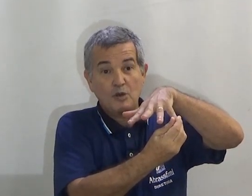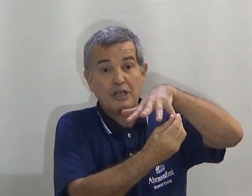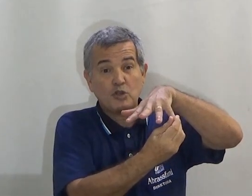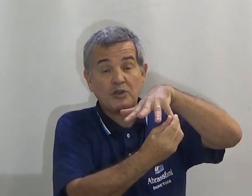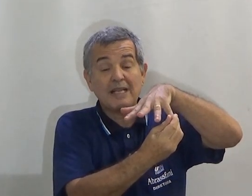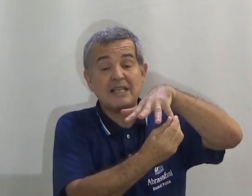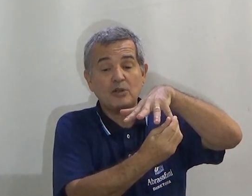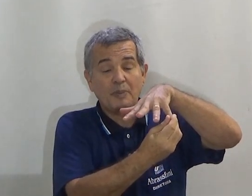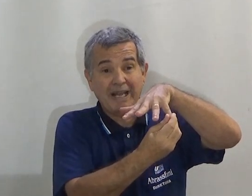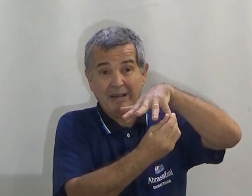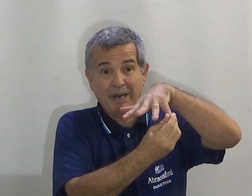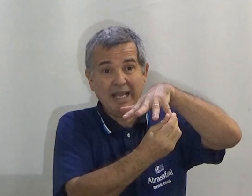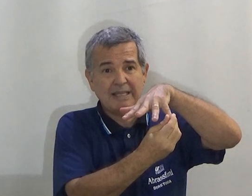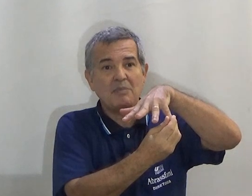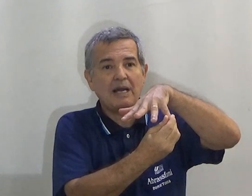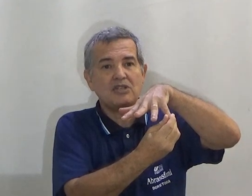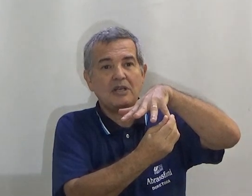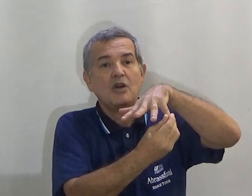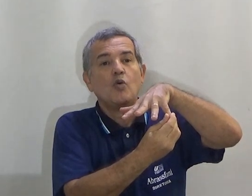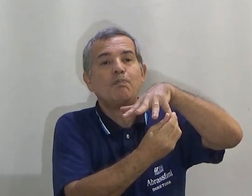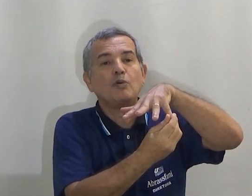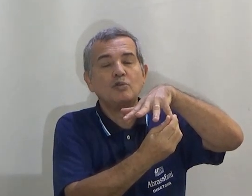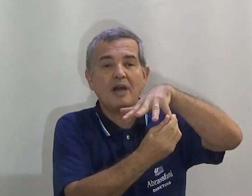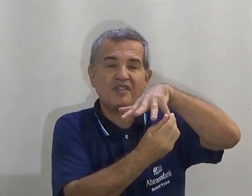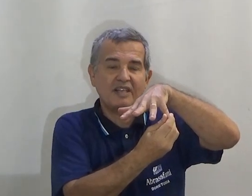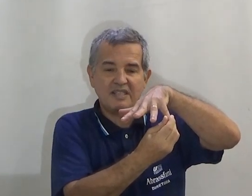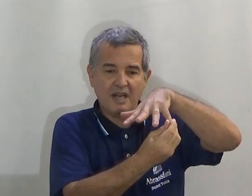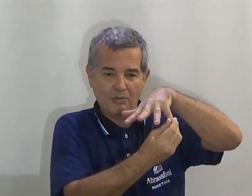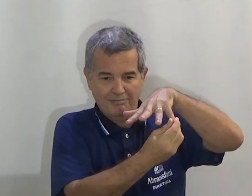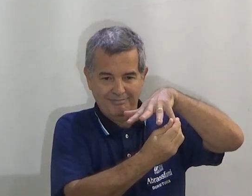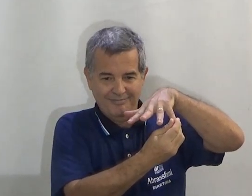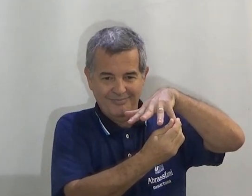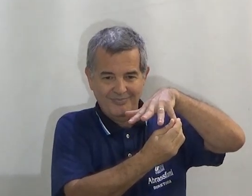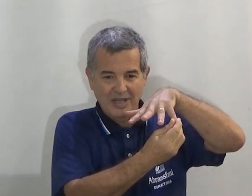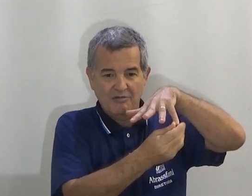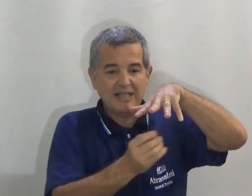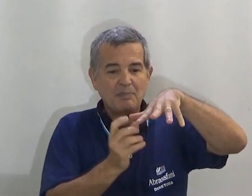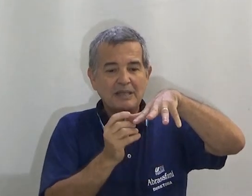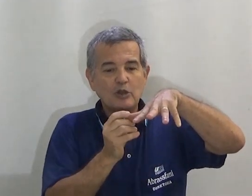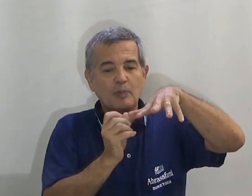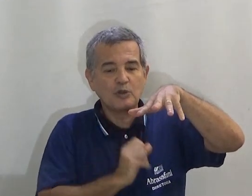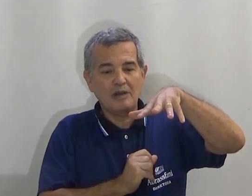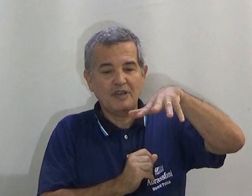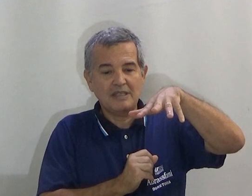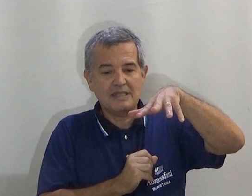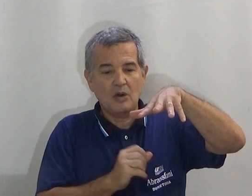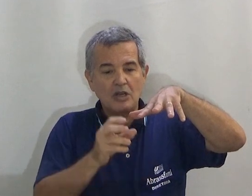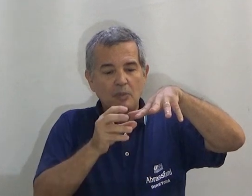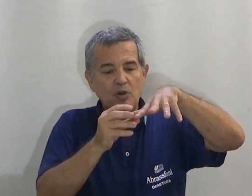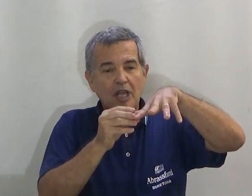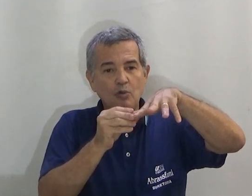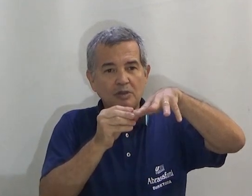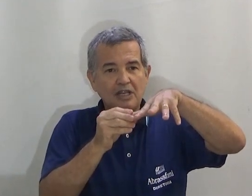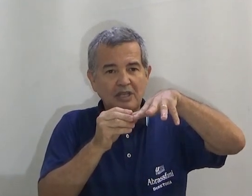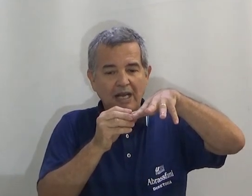Eu já estou trazendo para essa imagem o ponto referencial. Vai depender do ponto referencial.